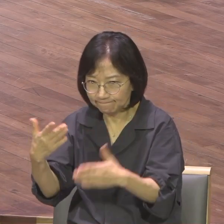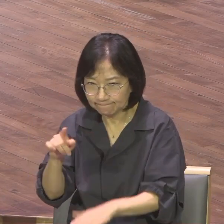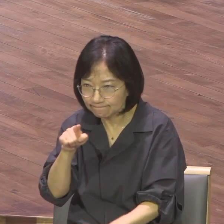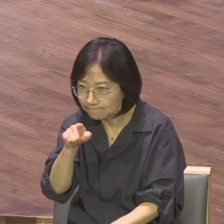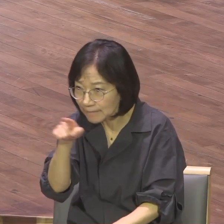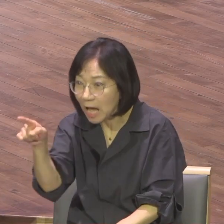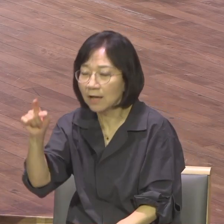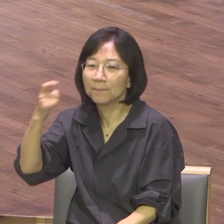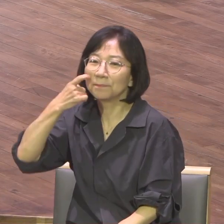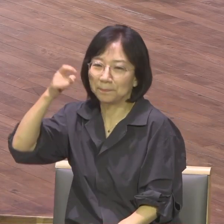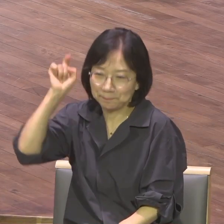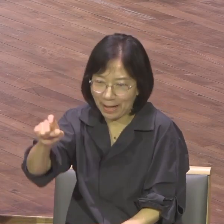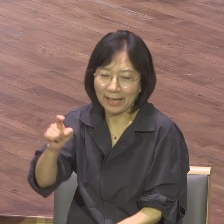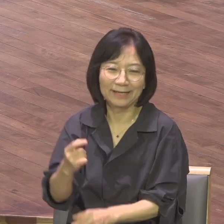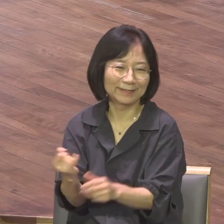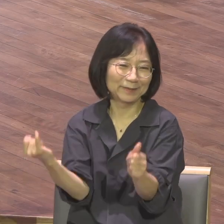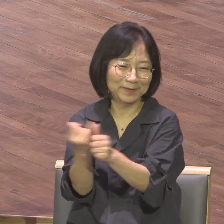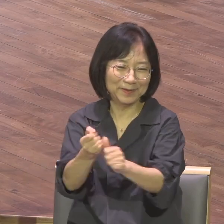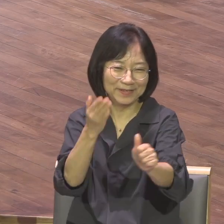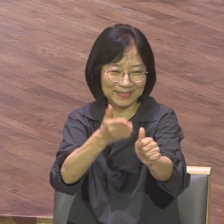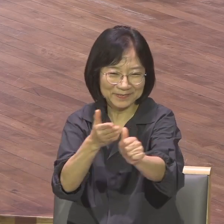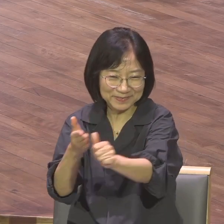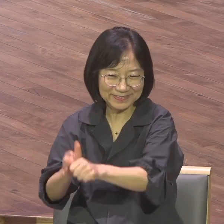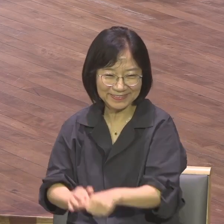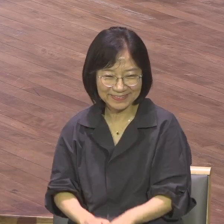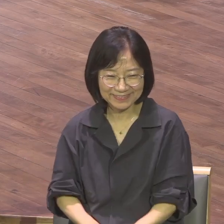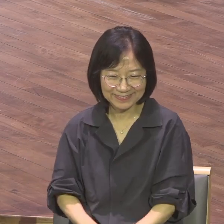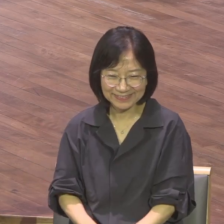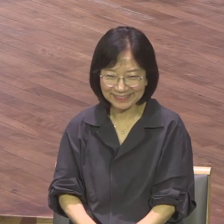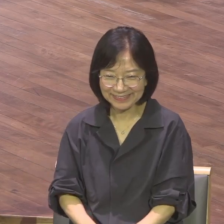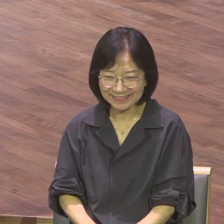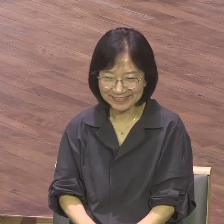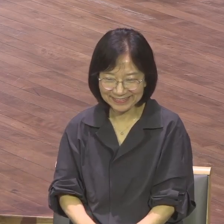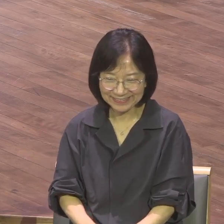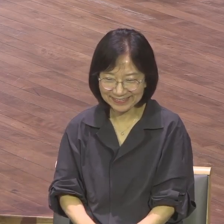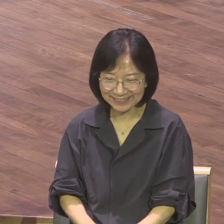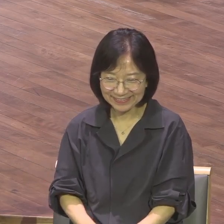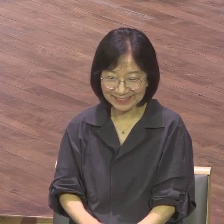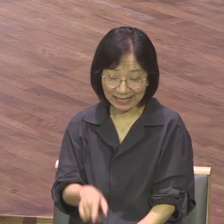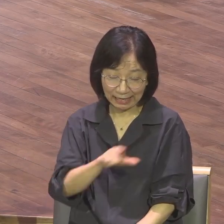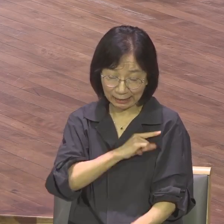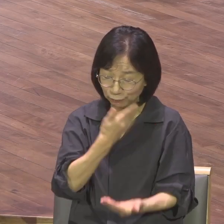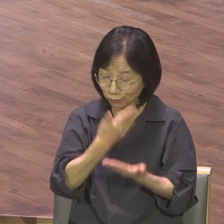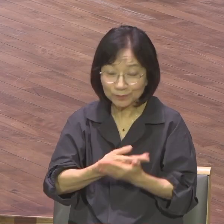그렇지 않습니다 뭐가 중요합니까? 뭐가 우선순입니까? 뭐가 기준입니까?